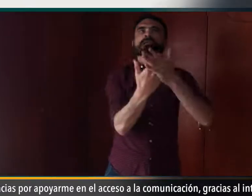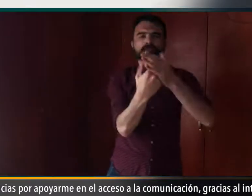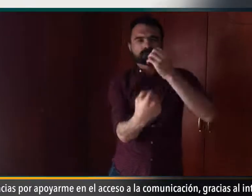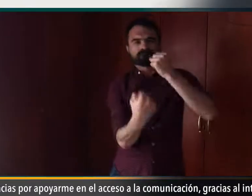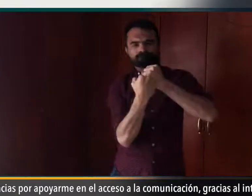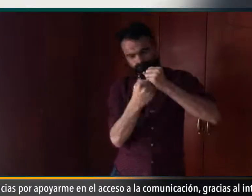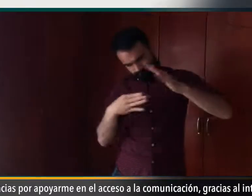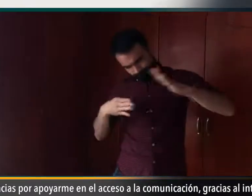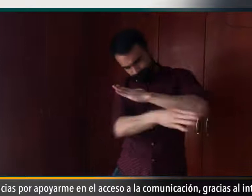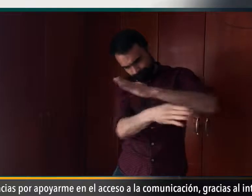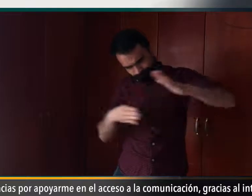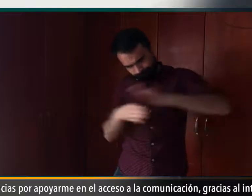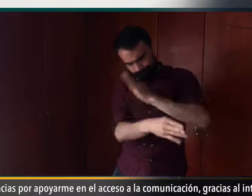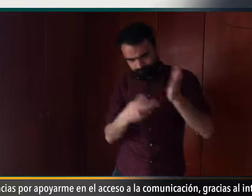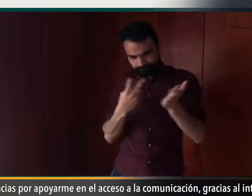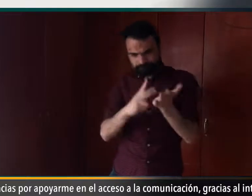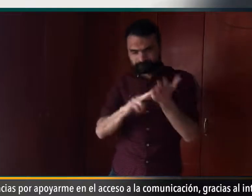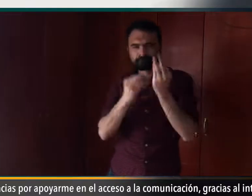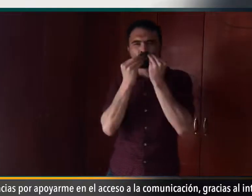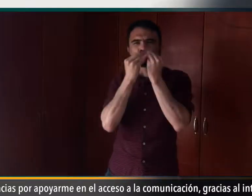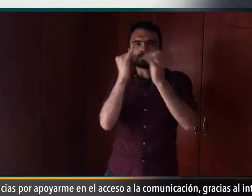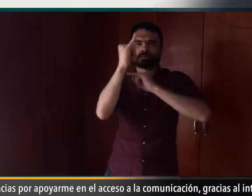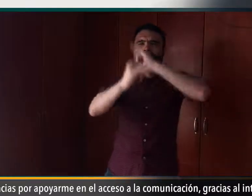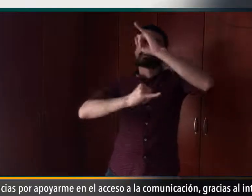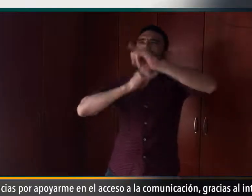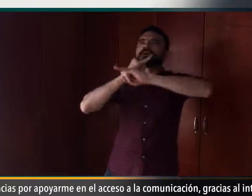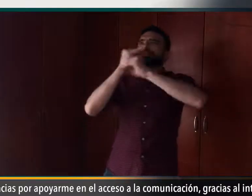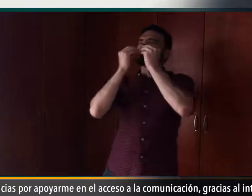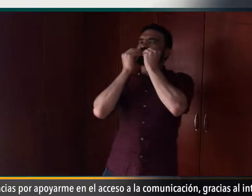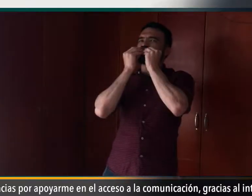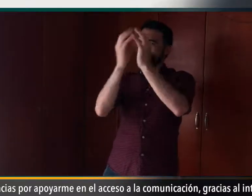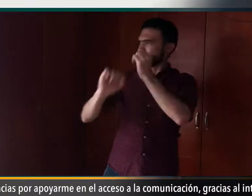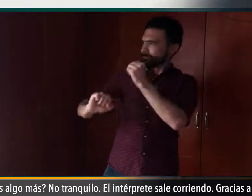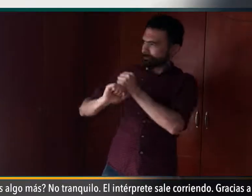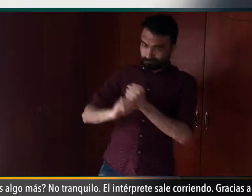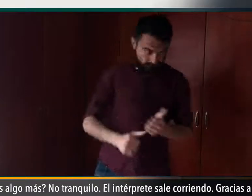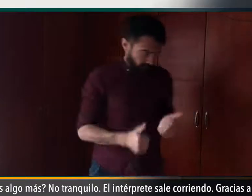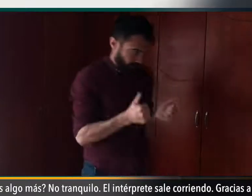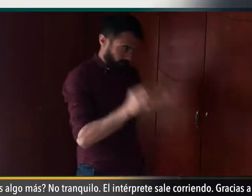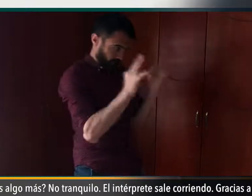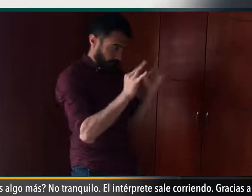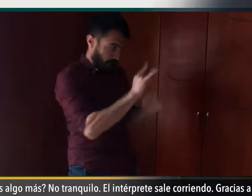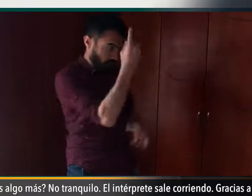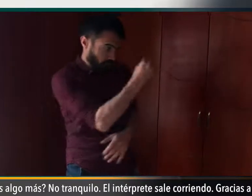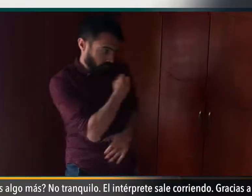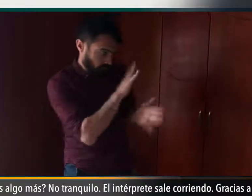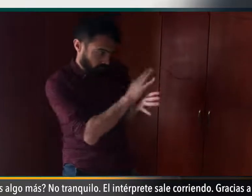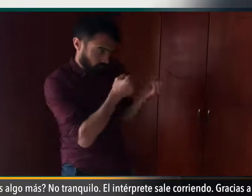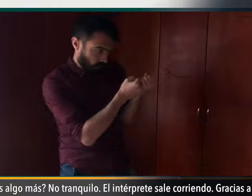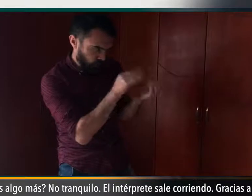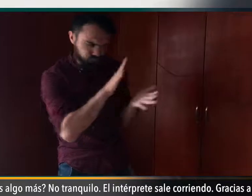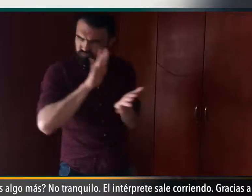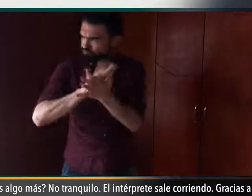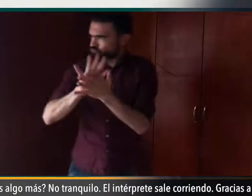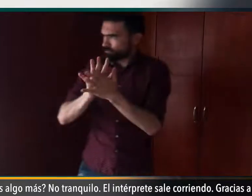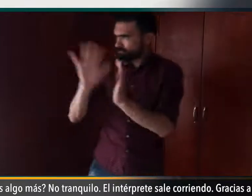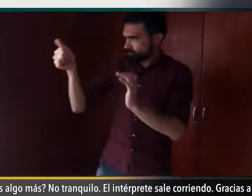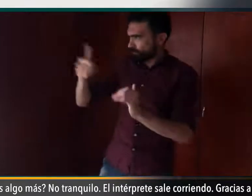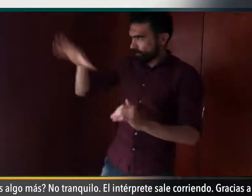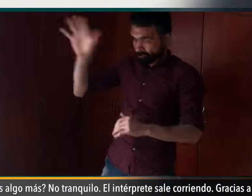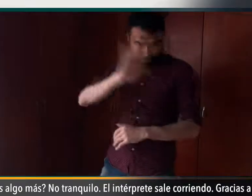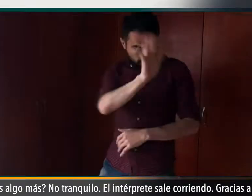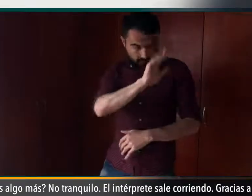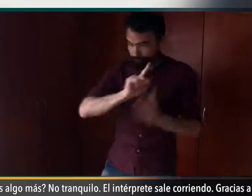comunicación! ¡Gracias al intérprete! ¡Celebramos tu día! ¿Necesitas algo más? ¡No, tranquilo!